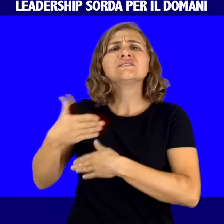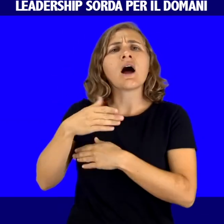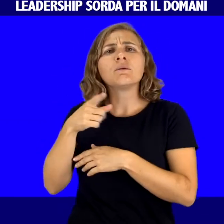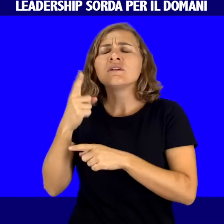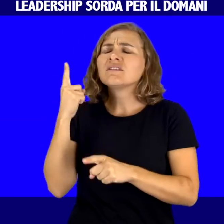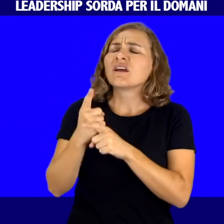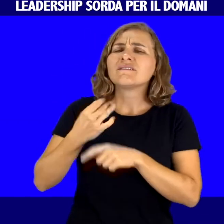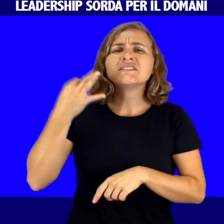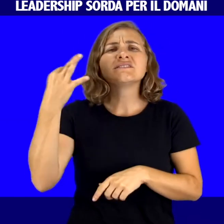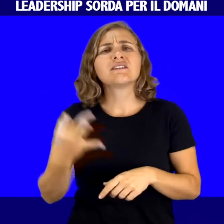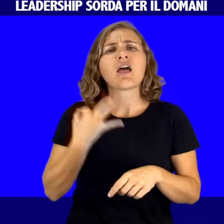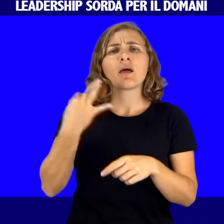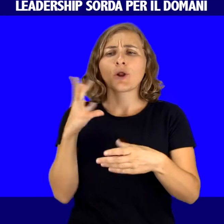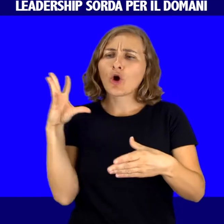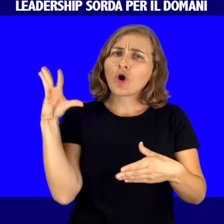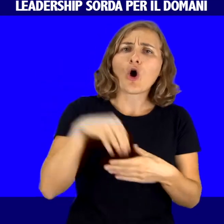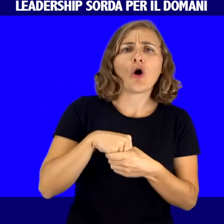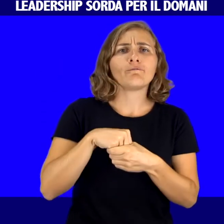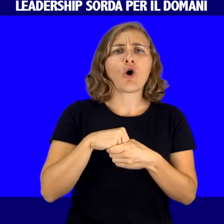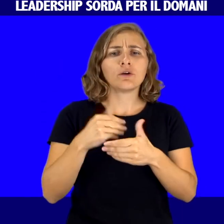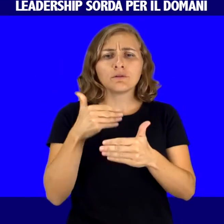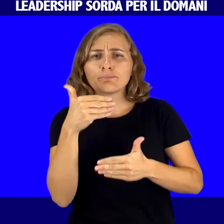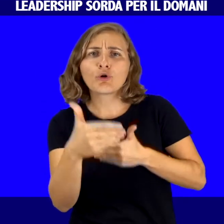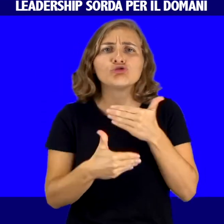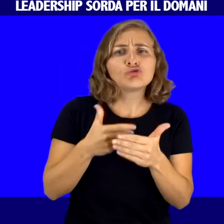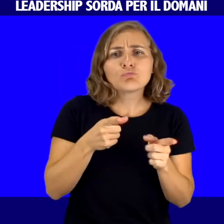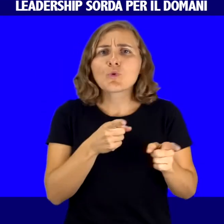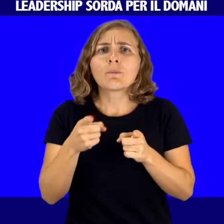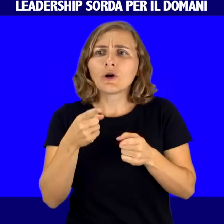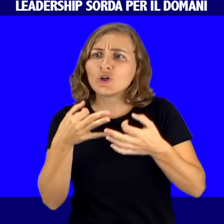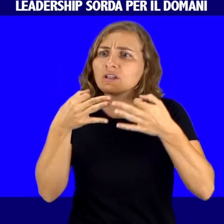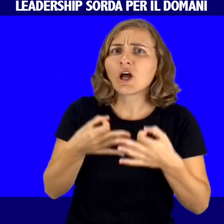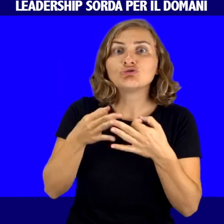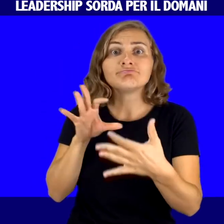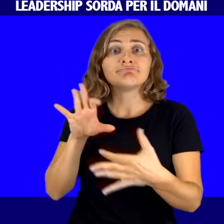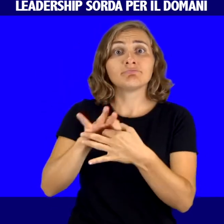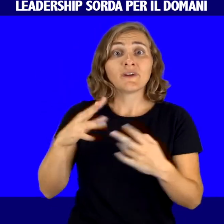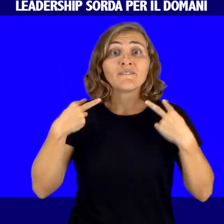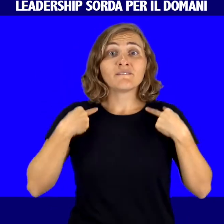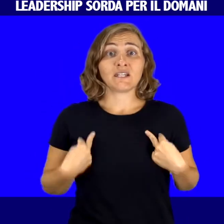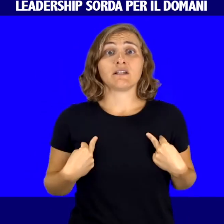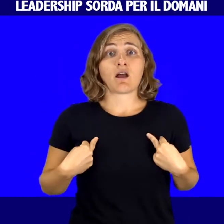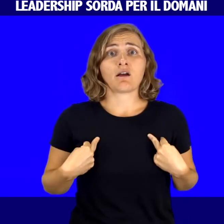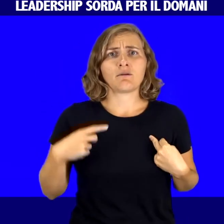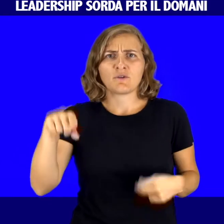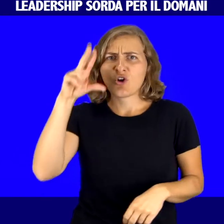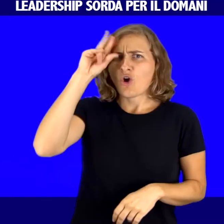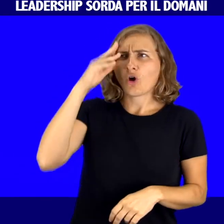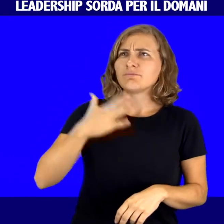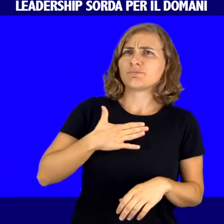Le persone con disabilità, infatti, devono essere sempre coinvolte nei processi decisionali che riguardano le loro vite in